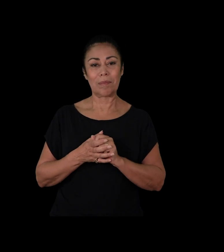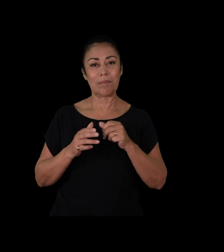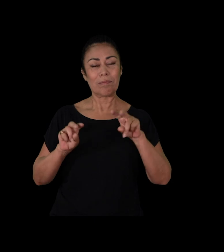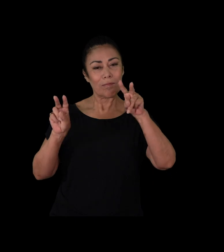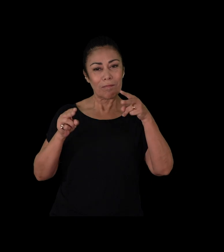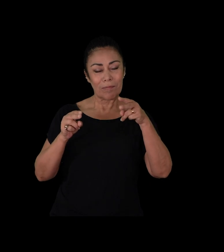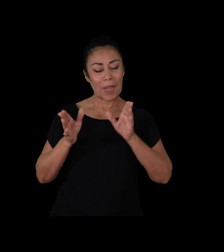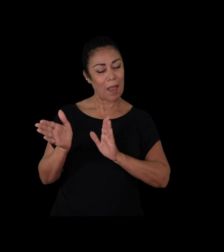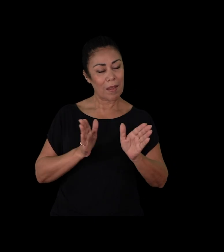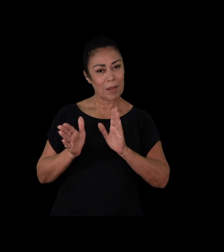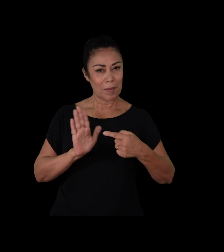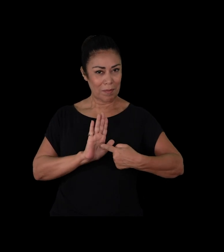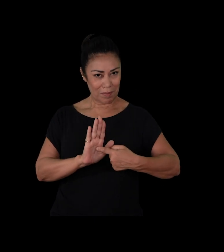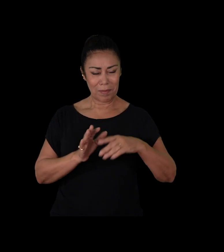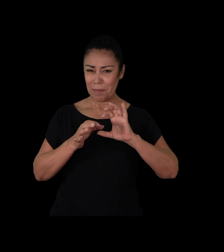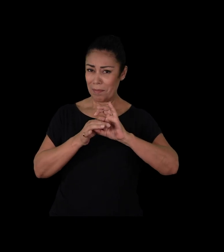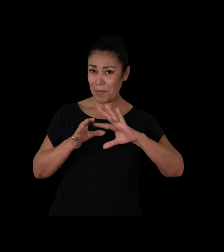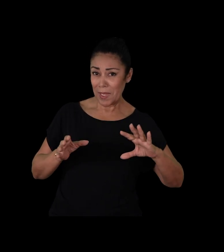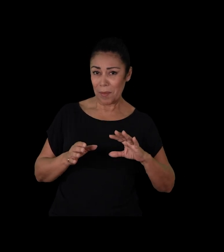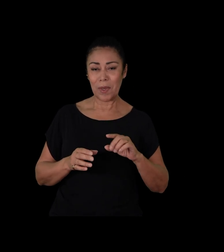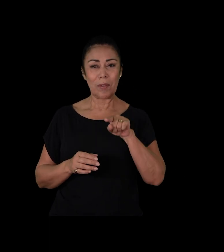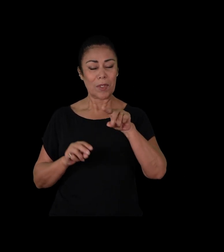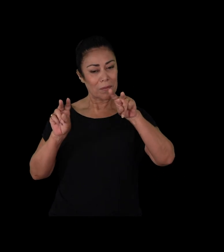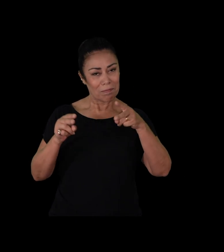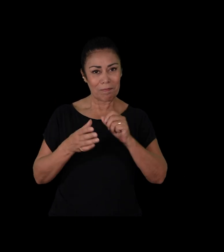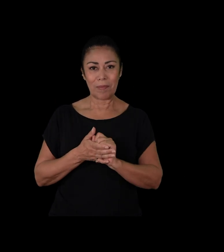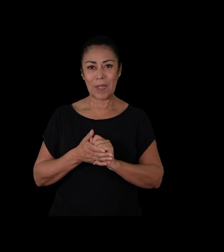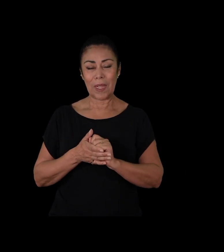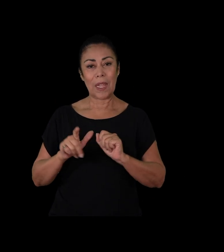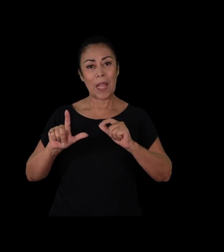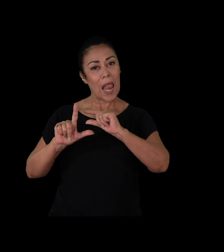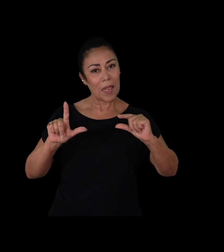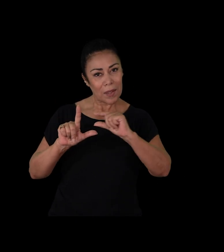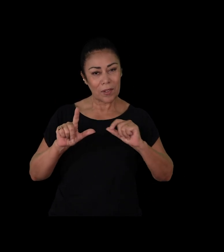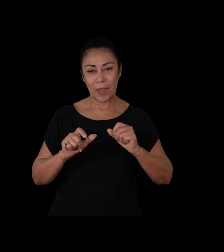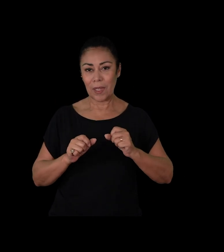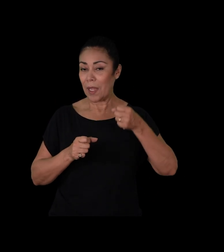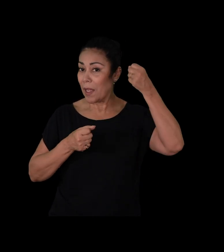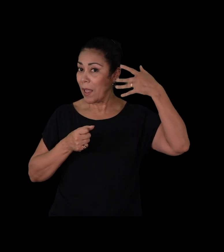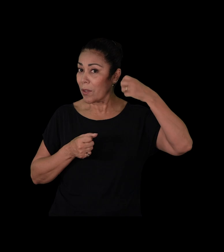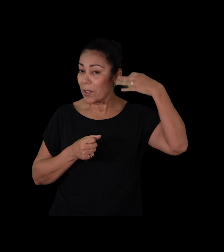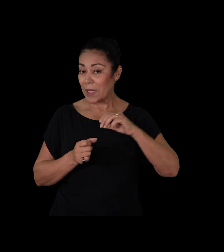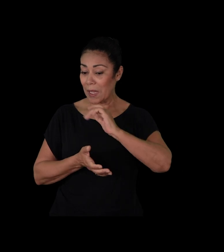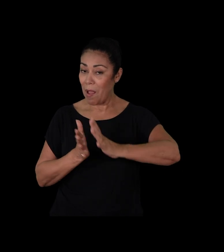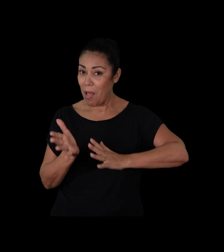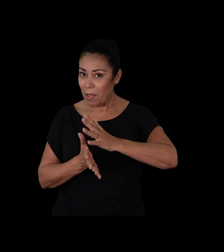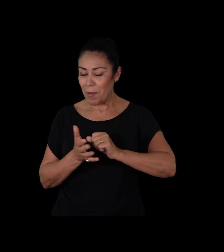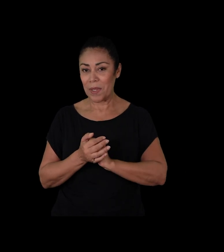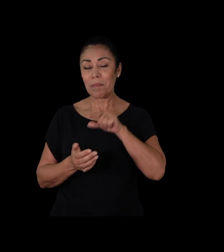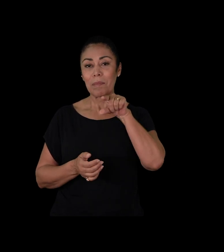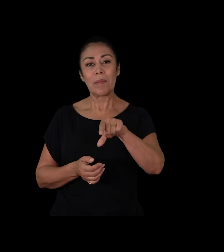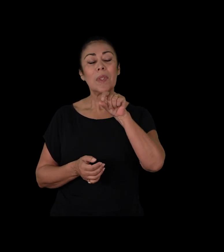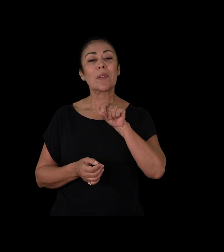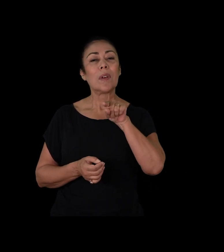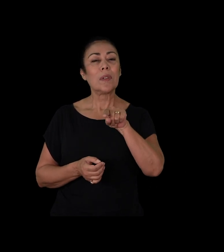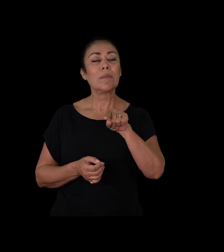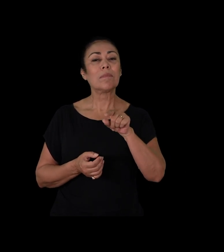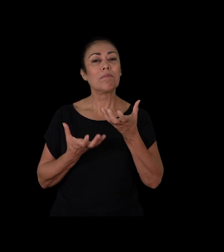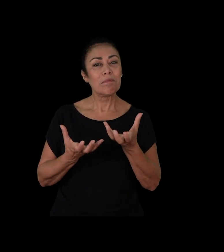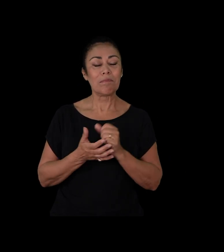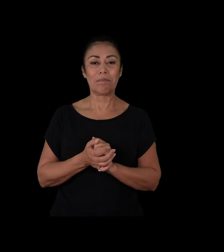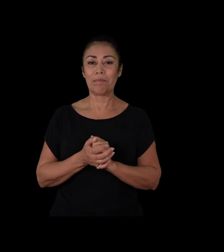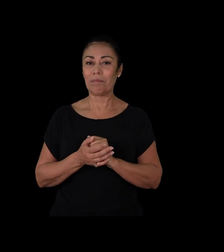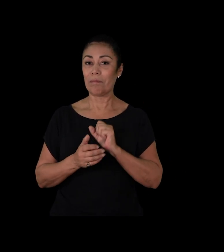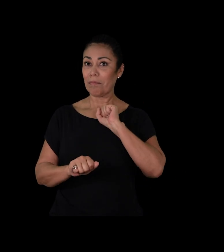Aparecerão arquivos de acessibilidade disponíveis para aquele título. Legenda, audiodescrição e libras. Selecione a acessibilidade que deseja.